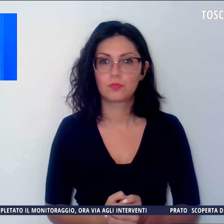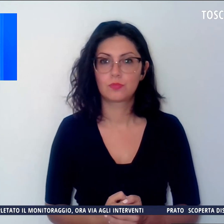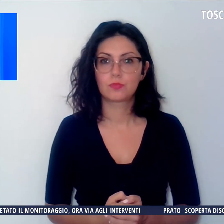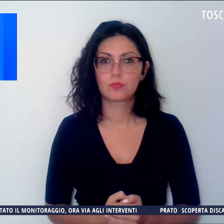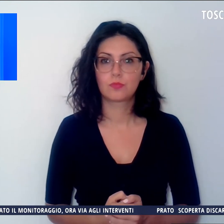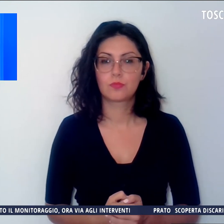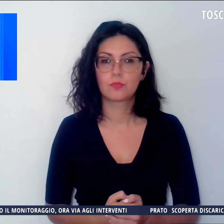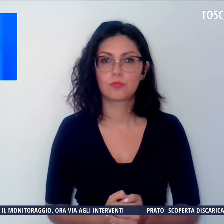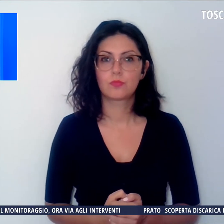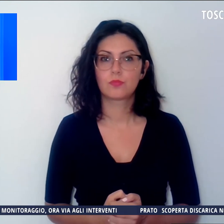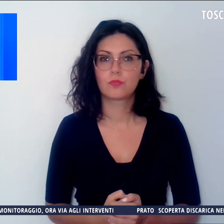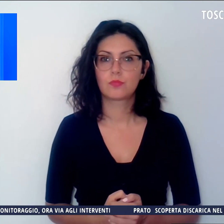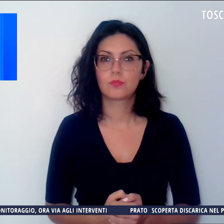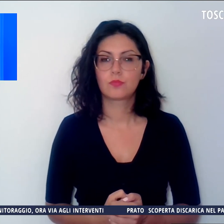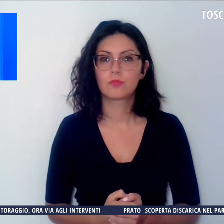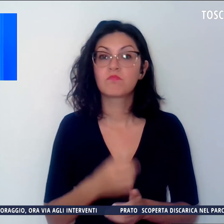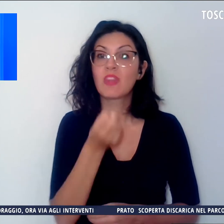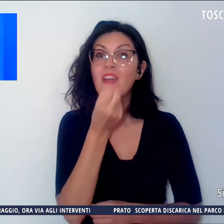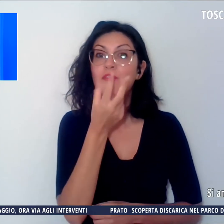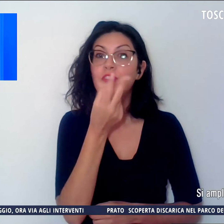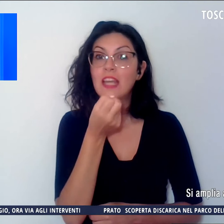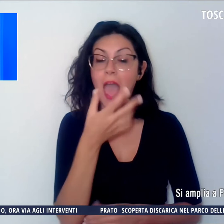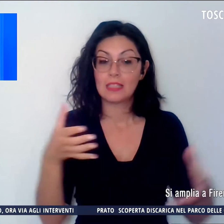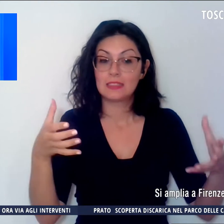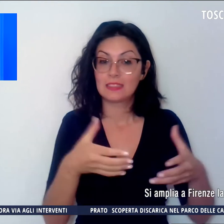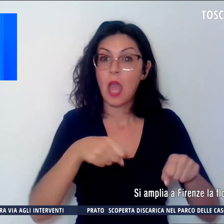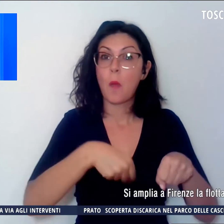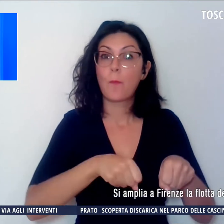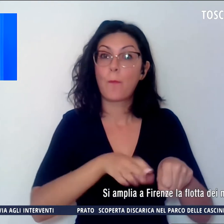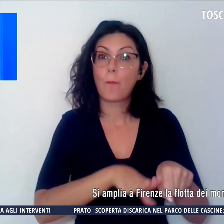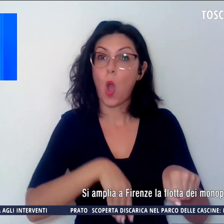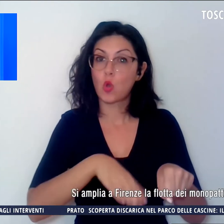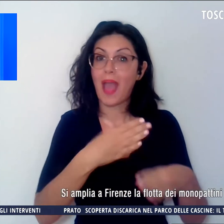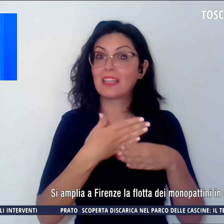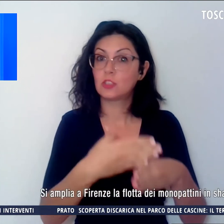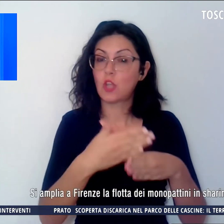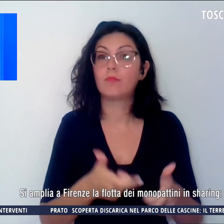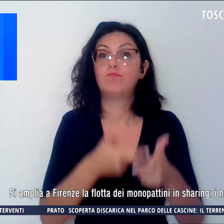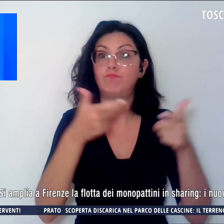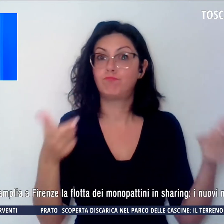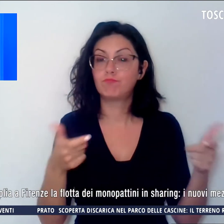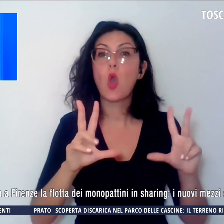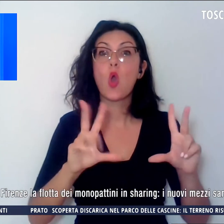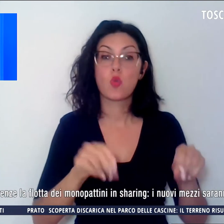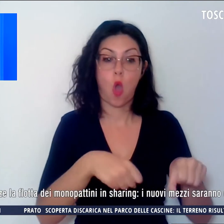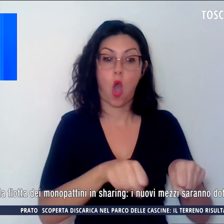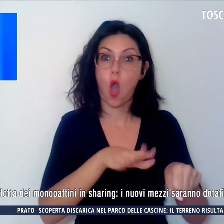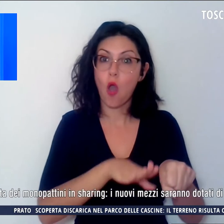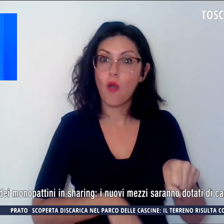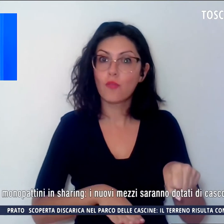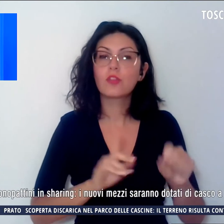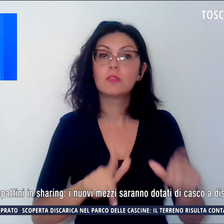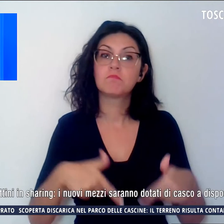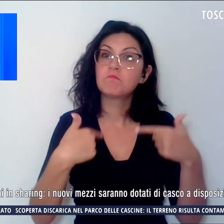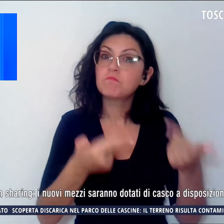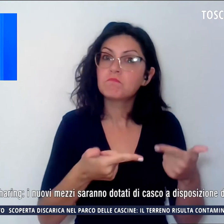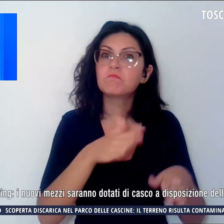E si amplia a Firenze la flotta dei monopattini in sharing. I nuovi mezzi saranno dotati di casco a disposizione